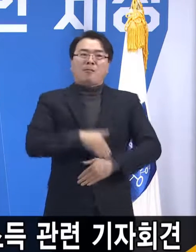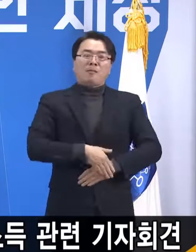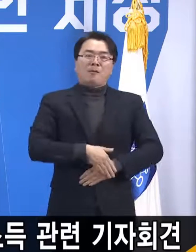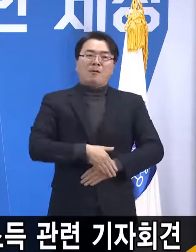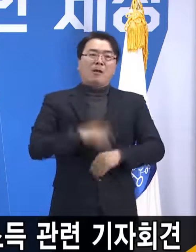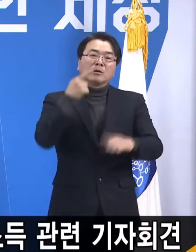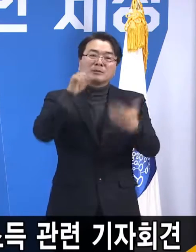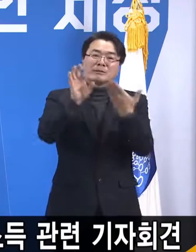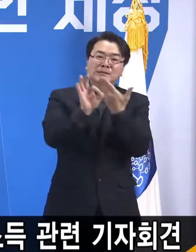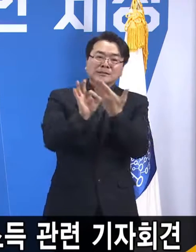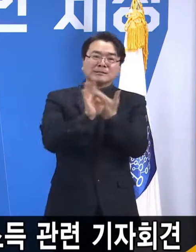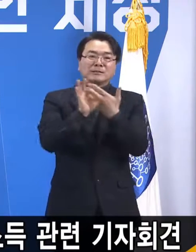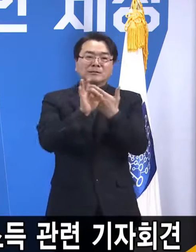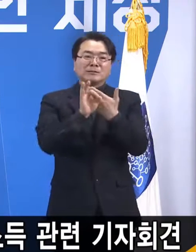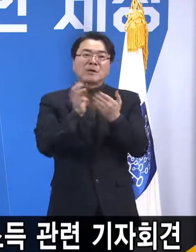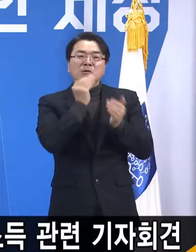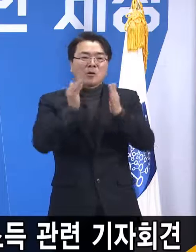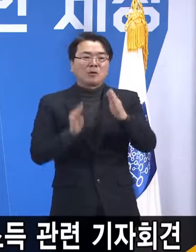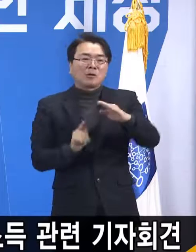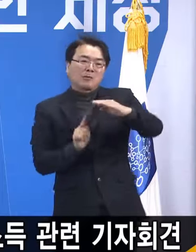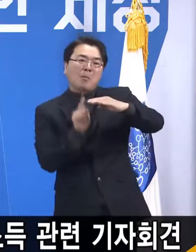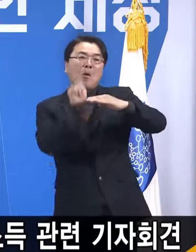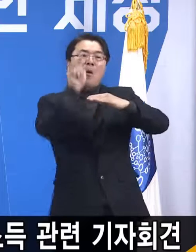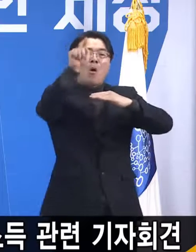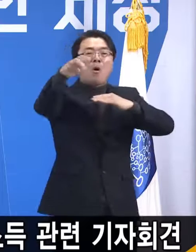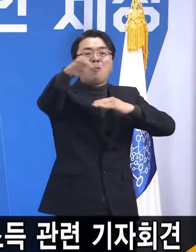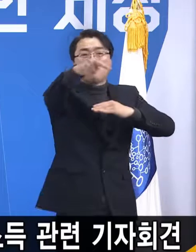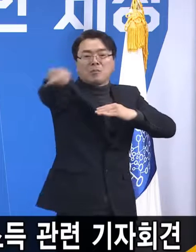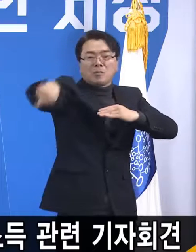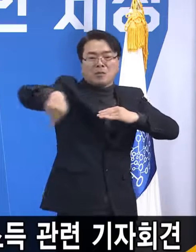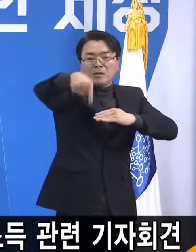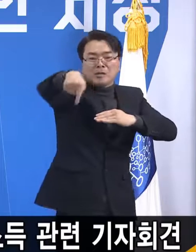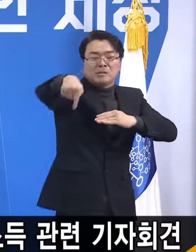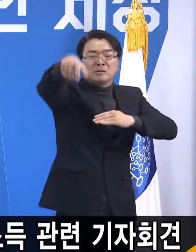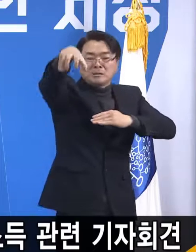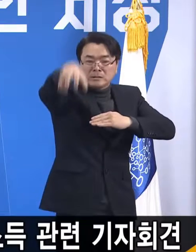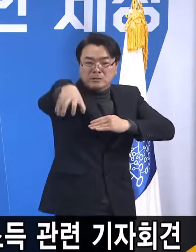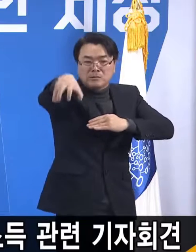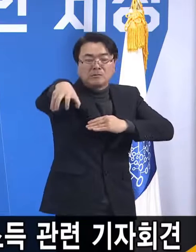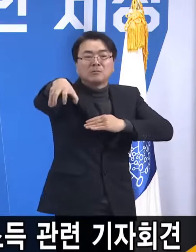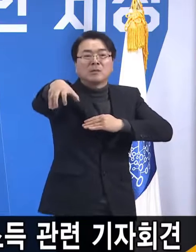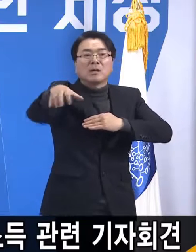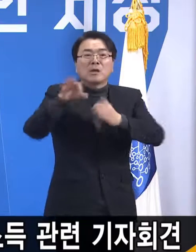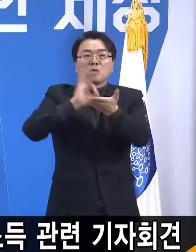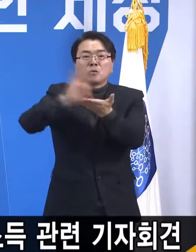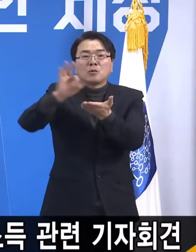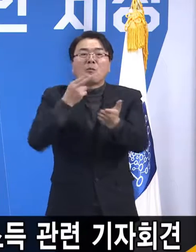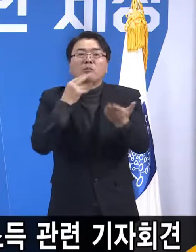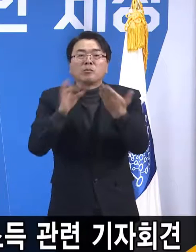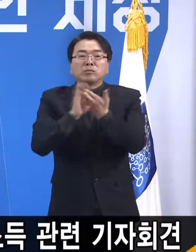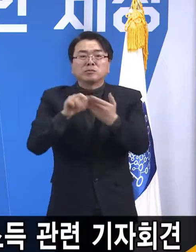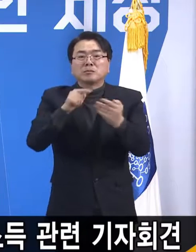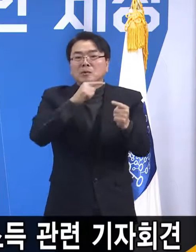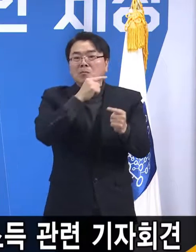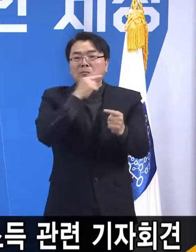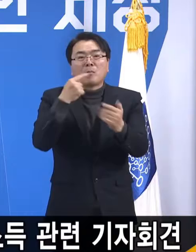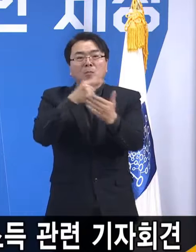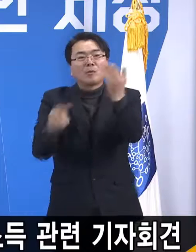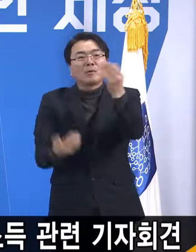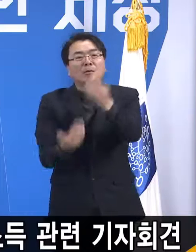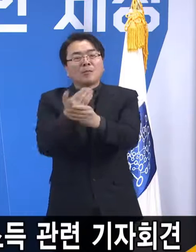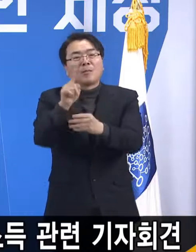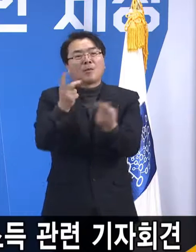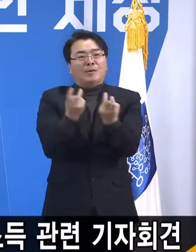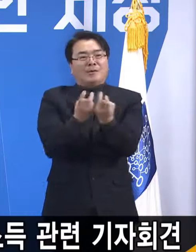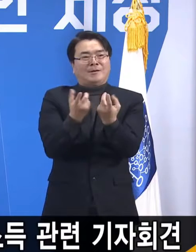외곽지역에 있는 어려운 시군들은 매출을 다 뺏겨서 그 동네 경제에 손해를 볼 수가 있습니다. 그런 것들을